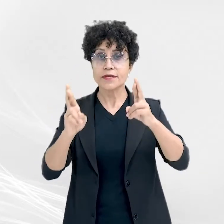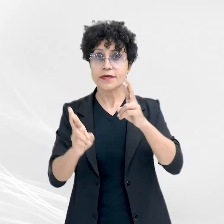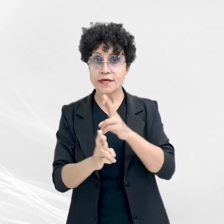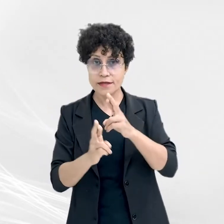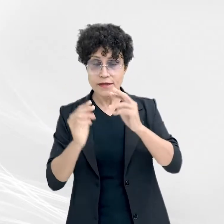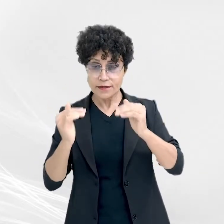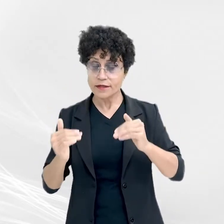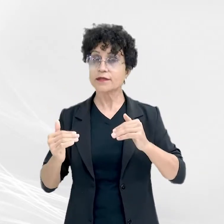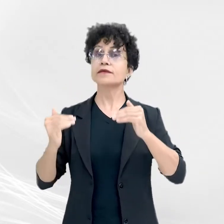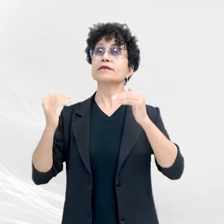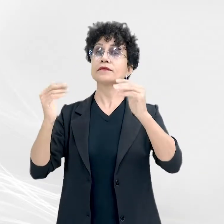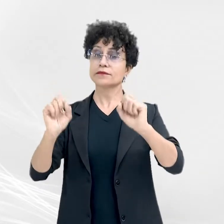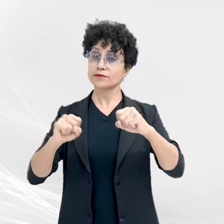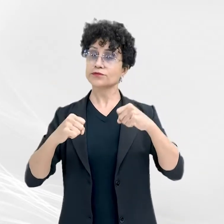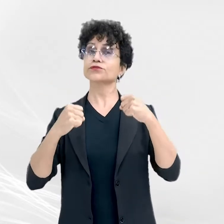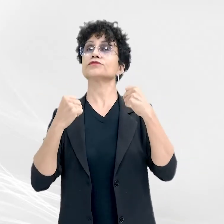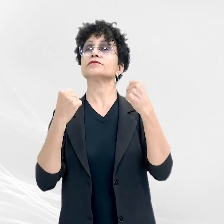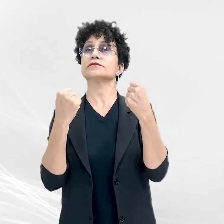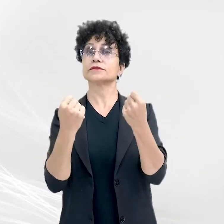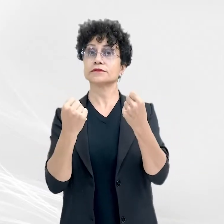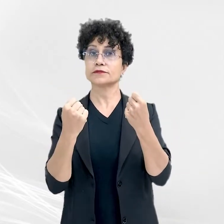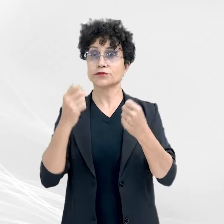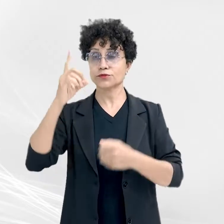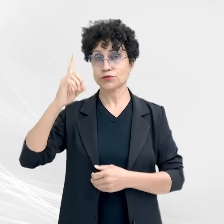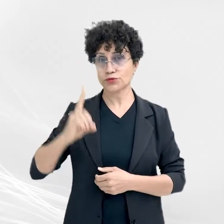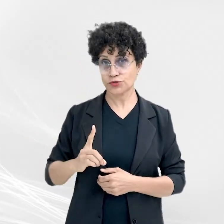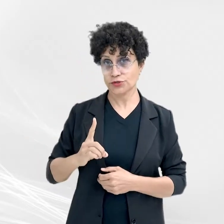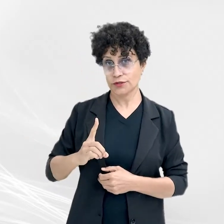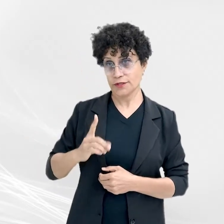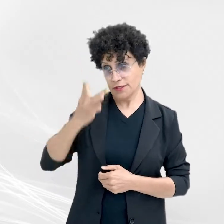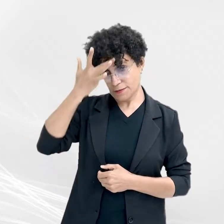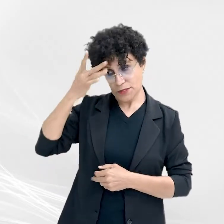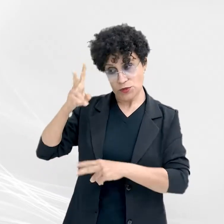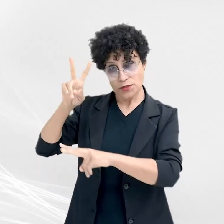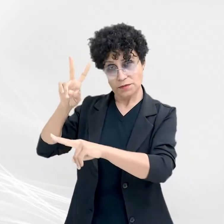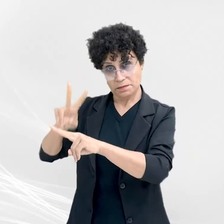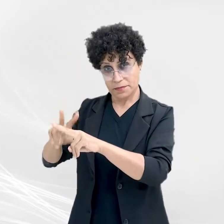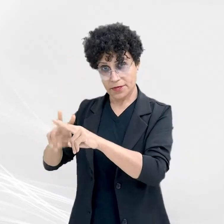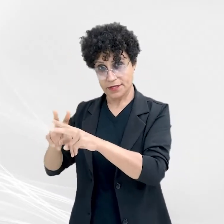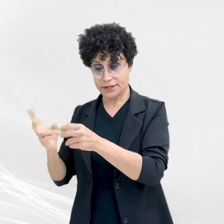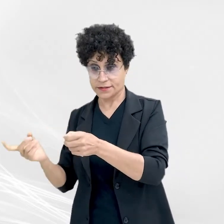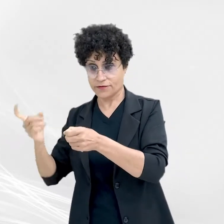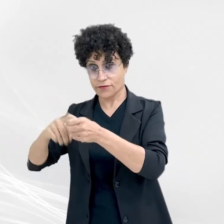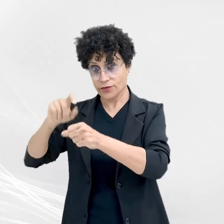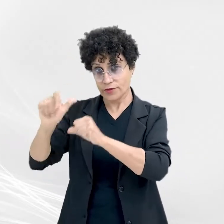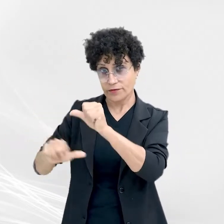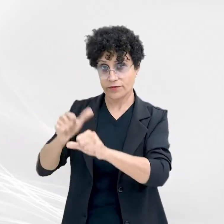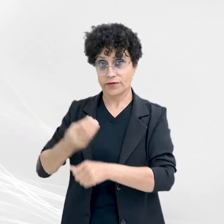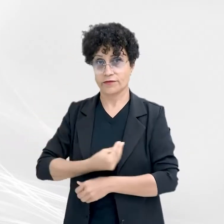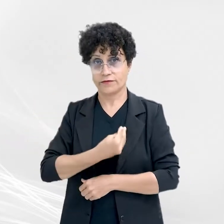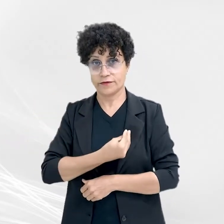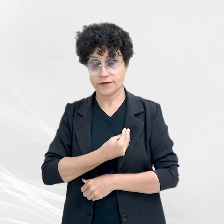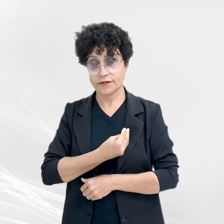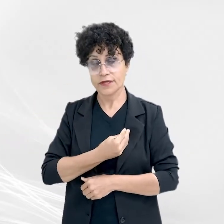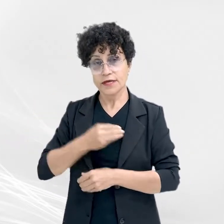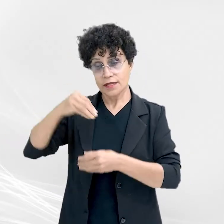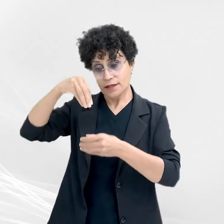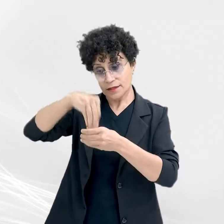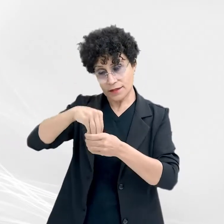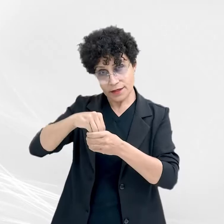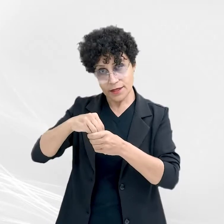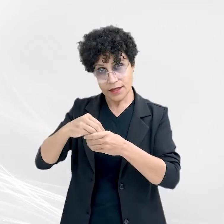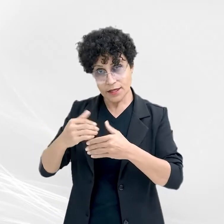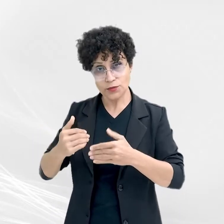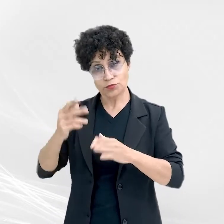promoção e defesa dos direitos dos reeducandos. Desenvolvido em unidades prisionais de Mato Grosso,